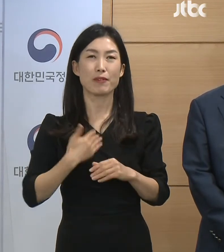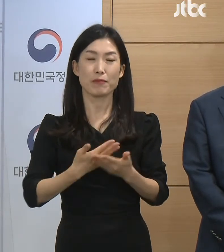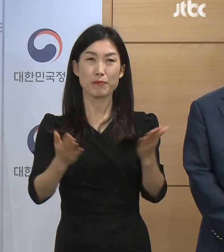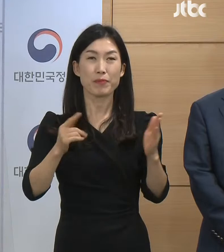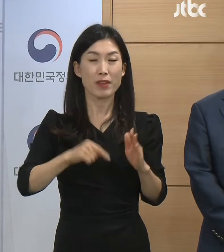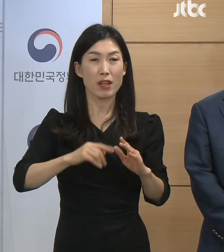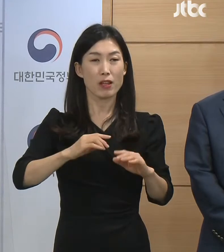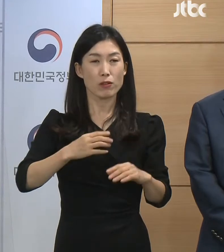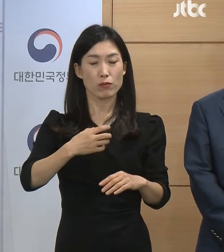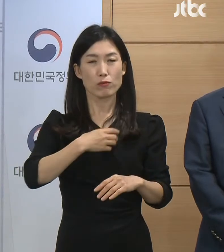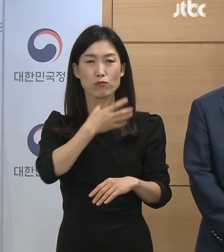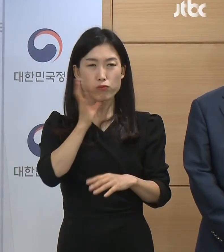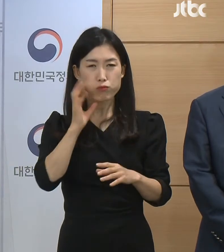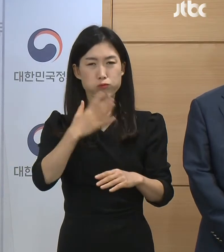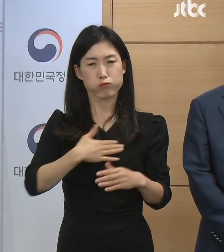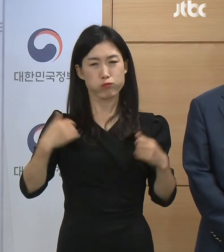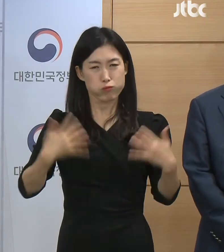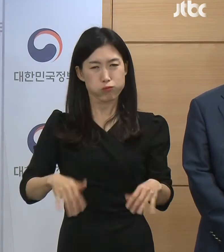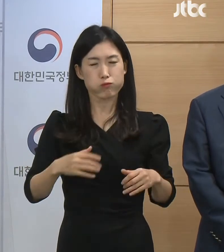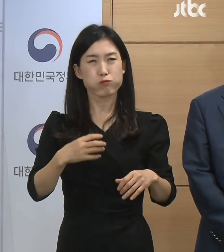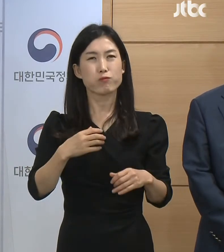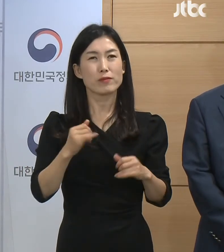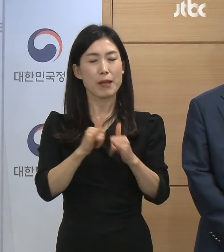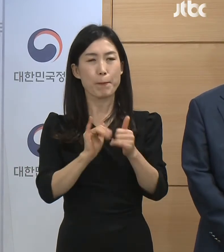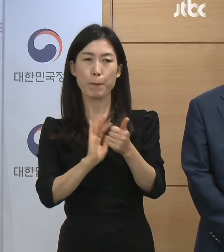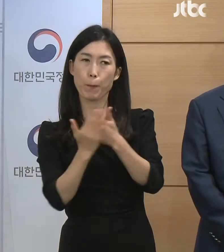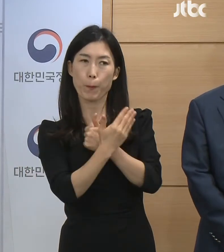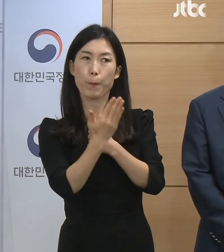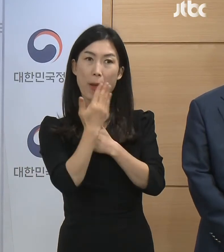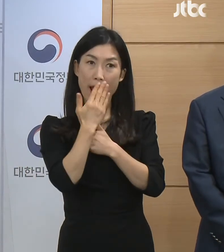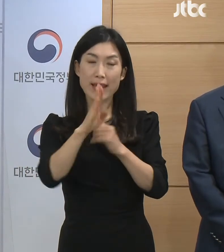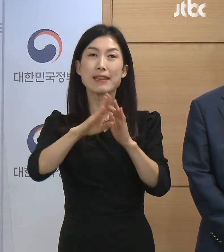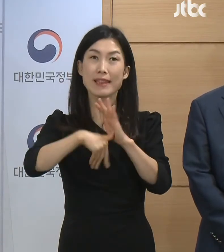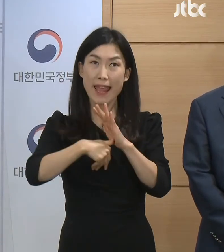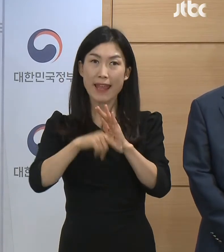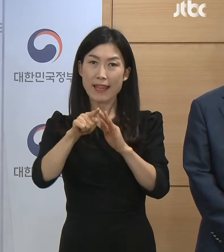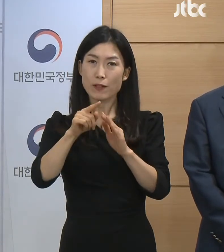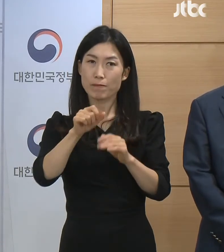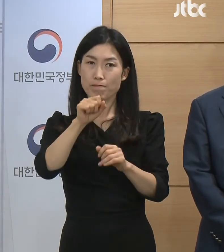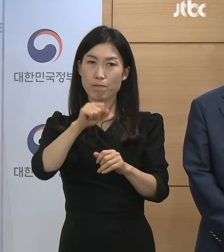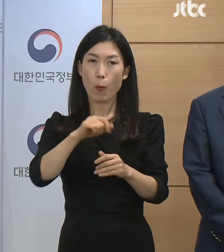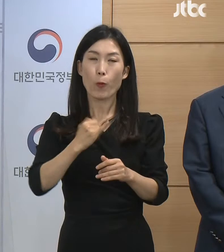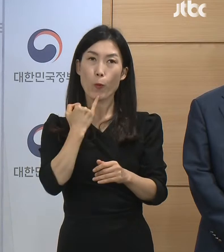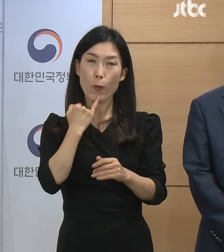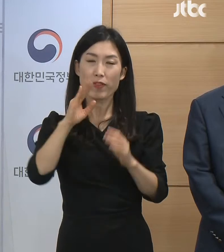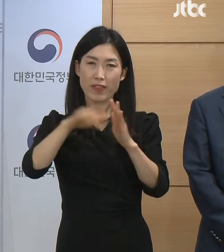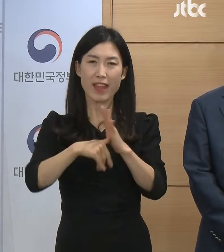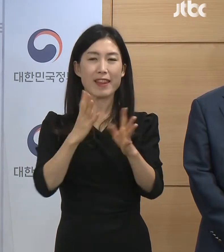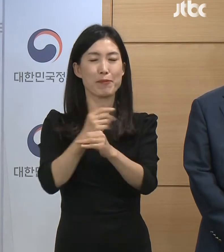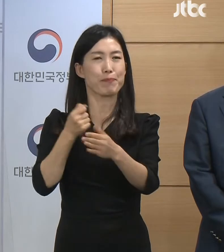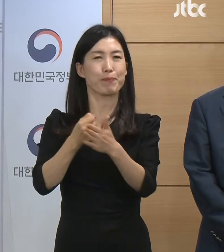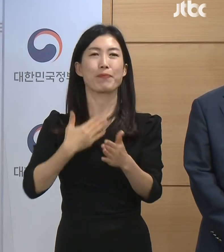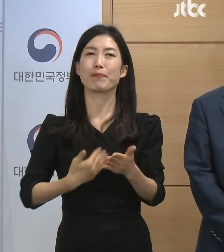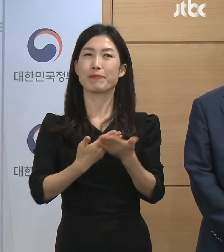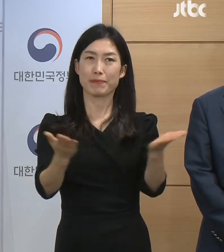수용성 높은 조정 방향을 구체화해서 추후 말씀드리도록 하겠습니다. 감사합니다.